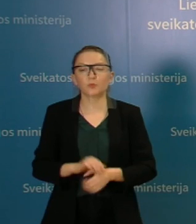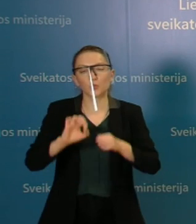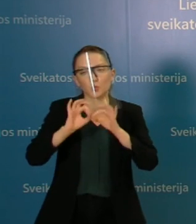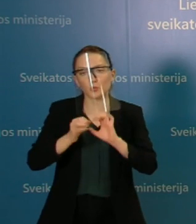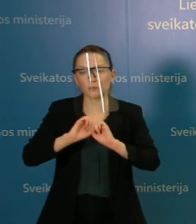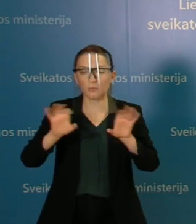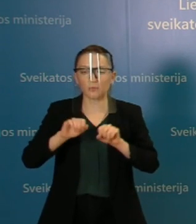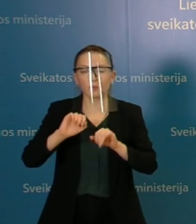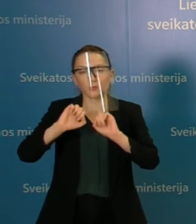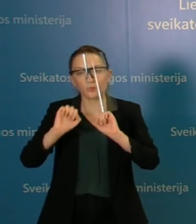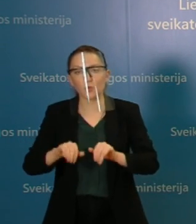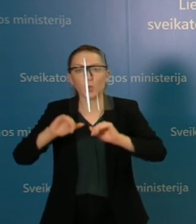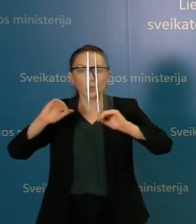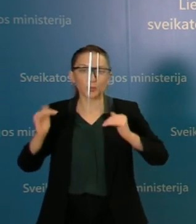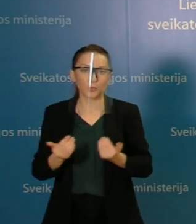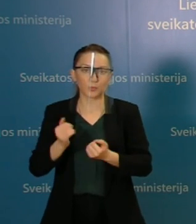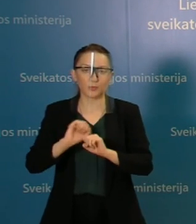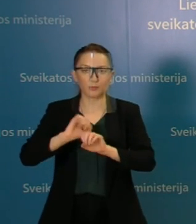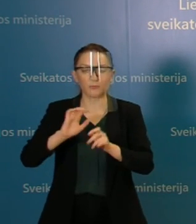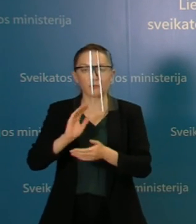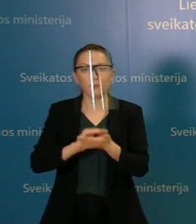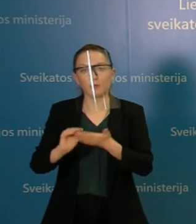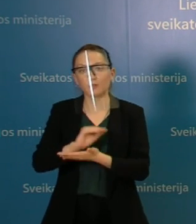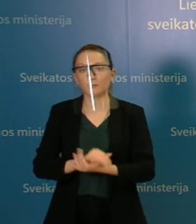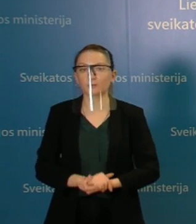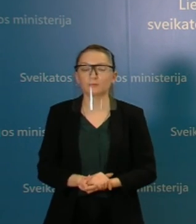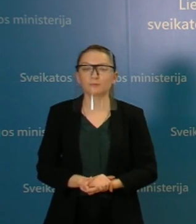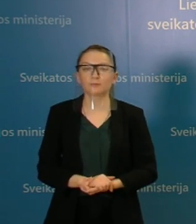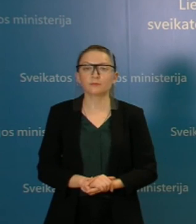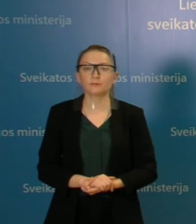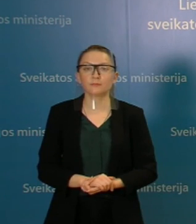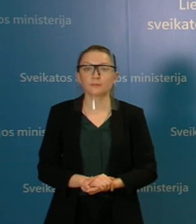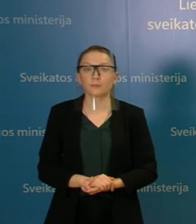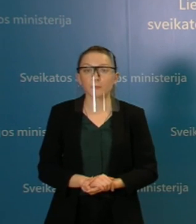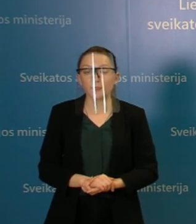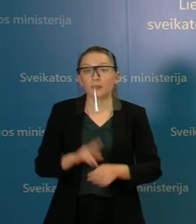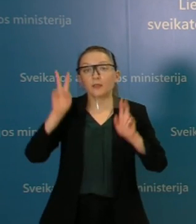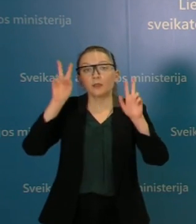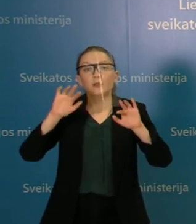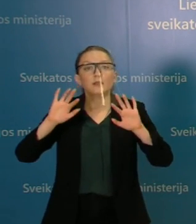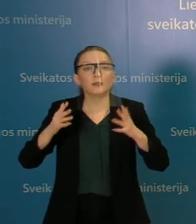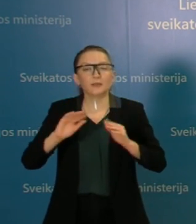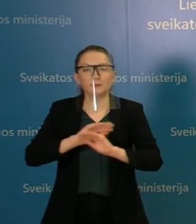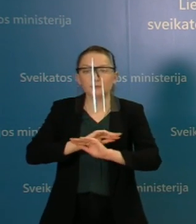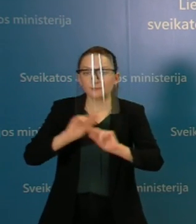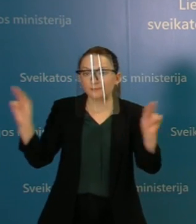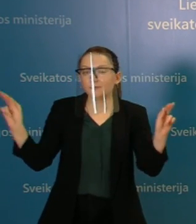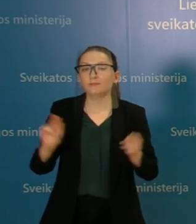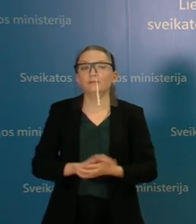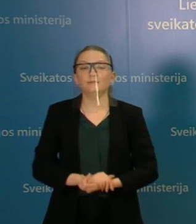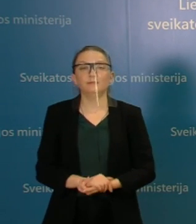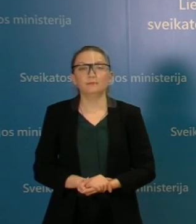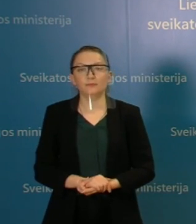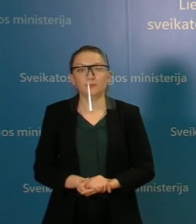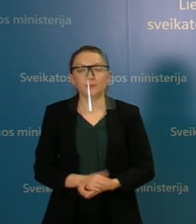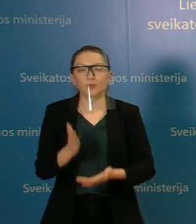kalbėjote, tai gal trumpai glaustai dar pakartokit? Na, nežinau kaip kitaip dar pasakyti,